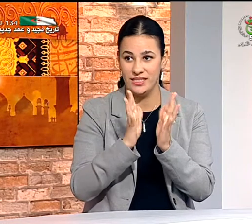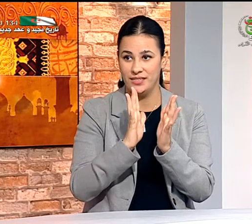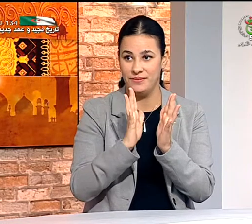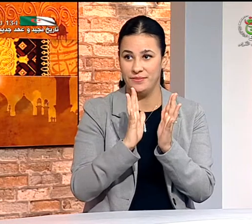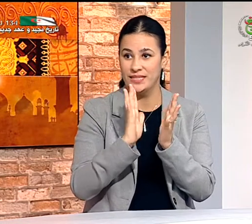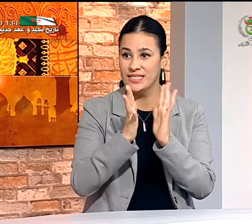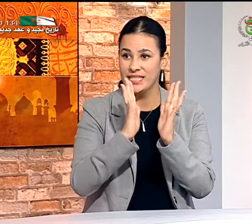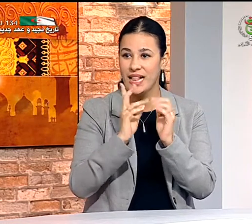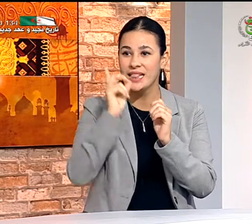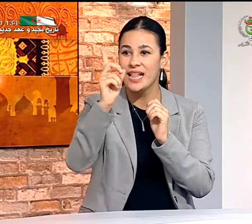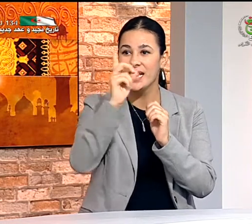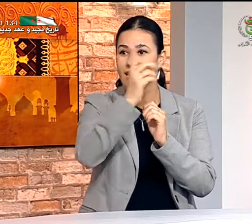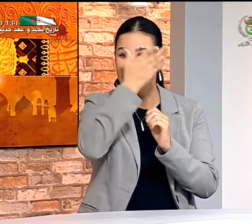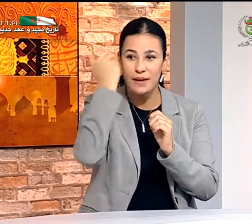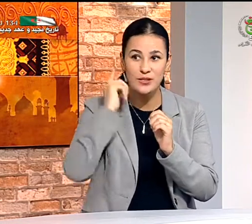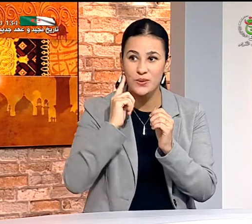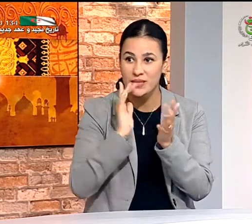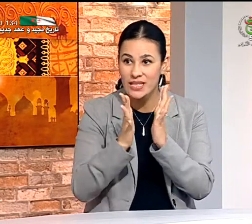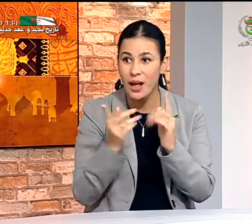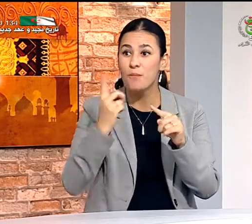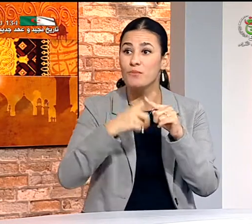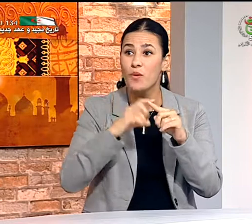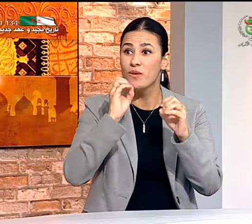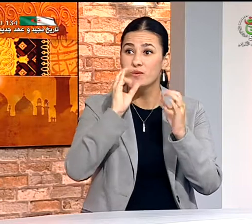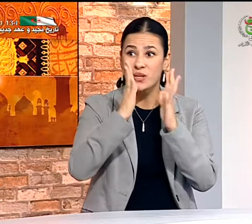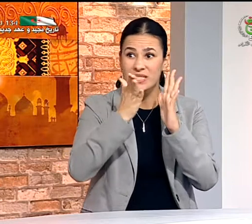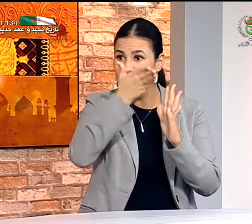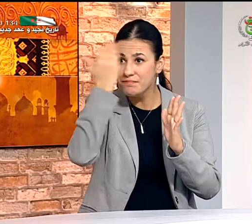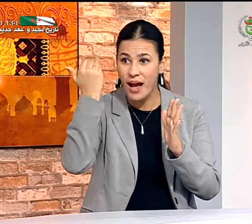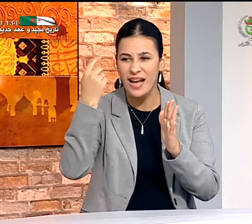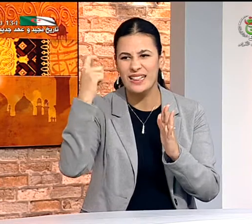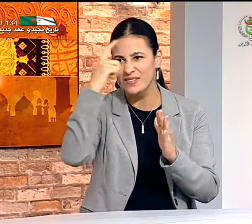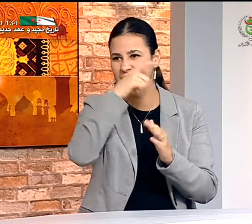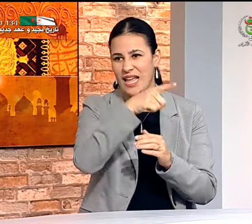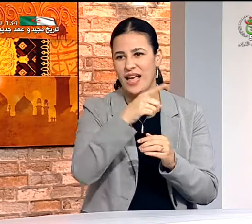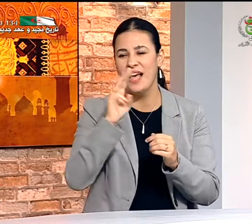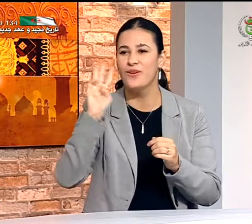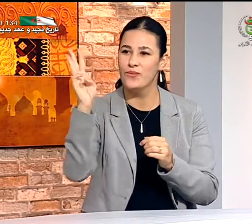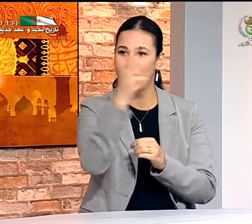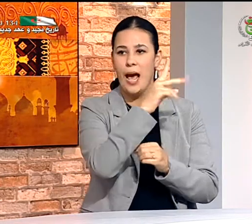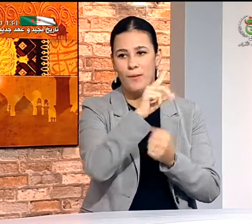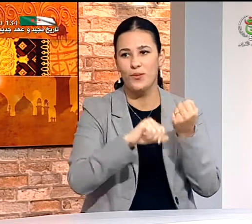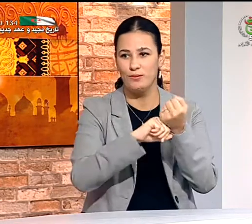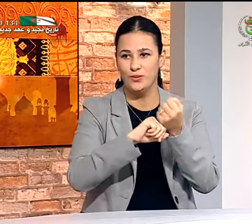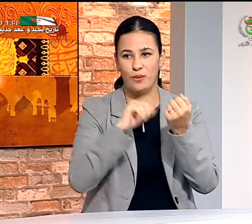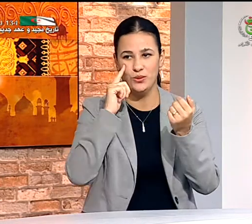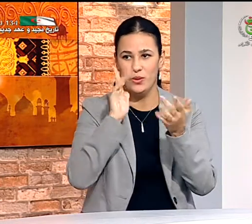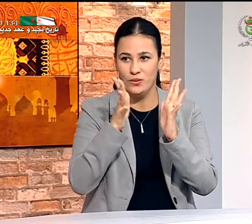هناك الكثير من المترجمين لكن في الولايات الأخرى اللغة الإشارية نقصة والأكاديمية الأكاديمية